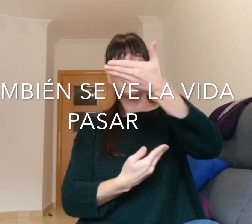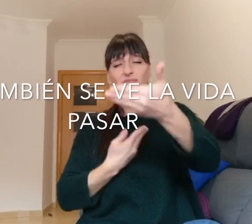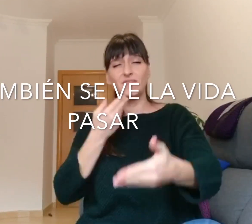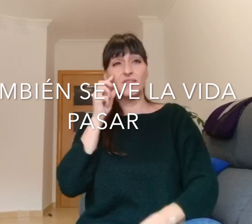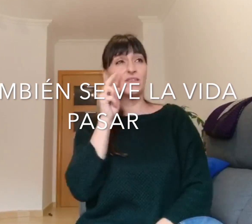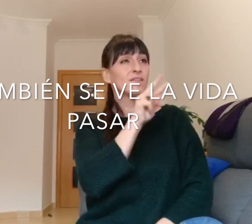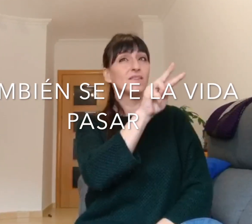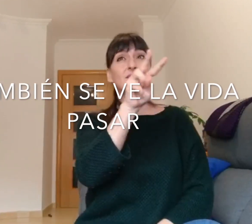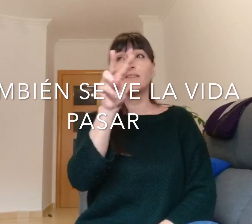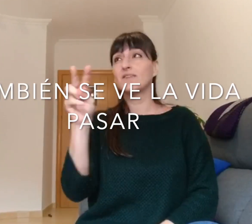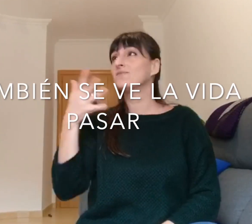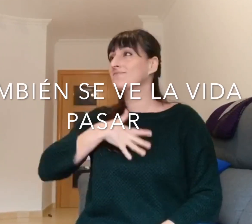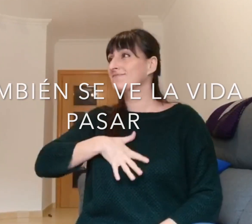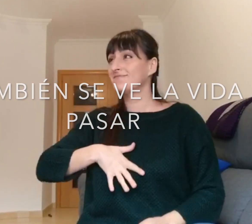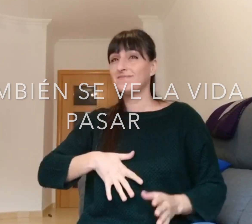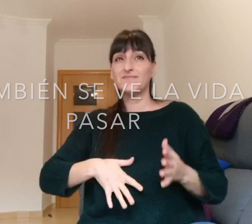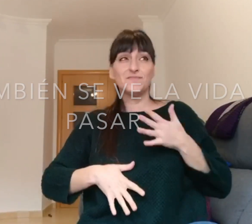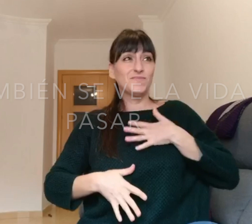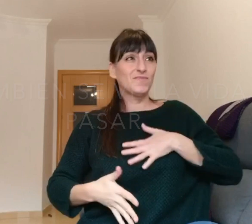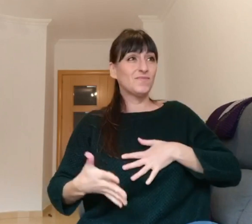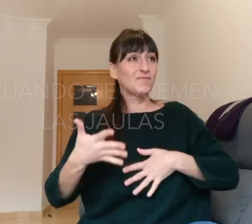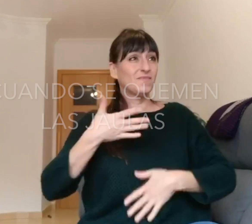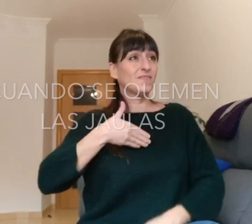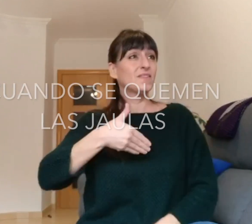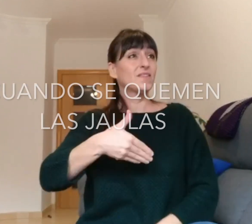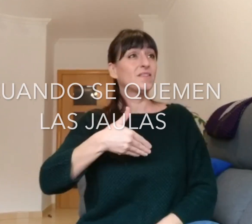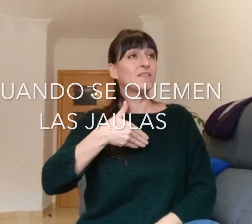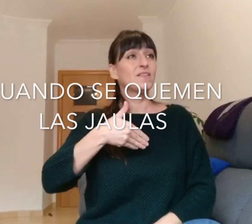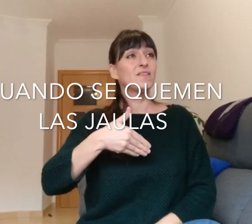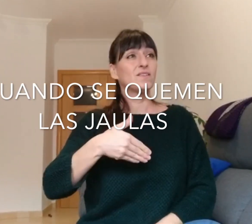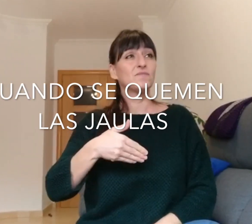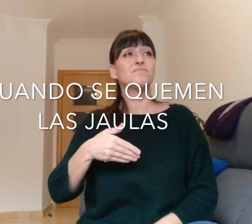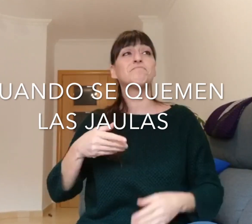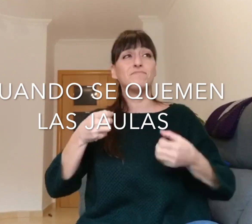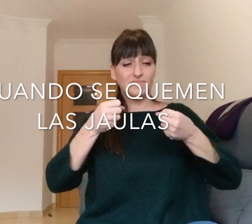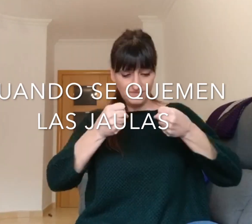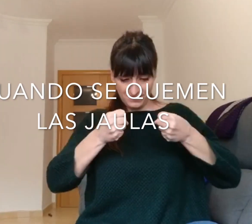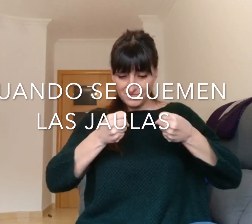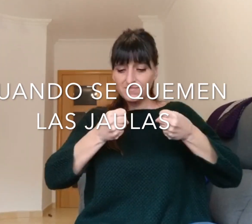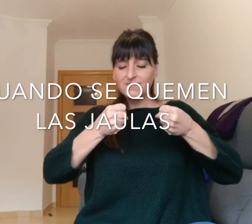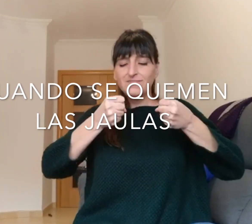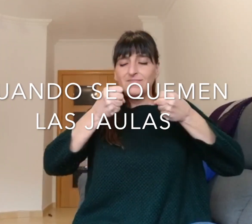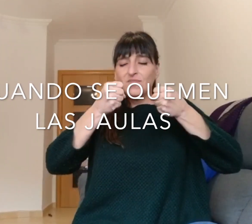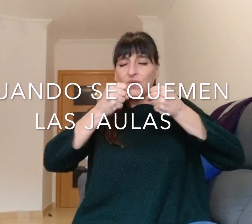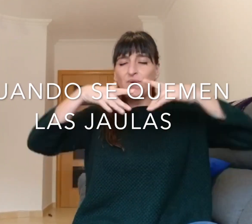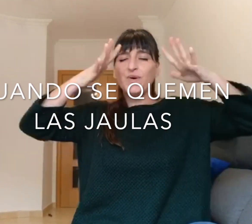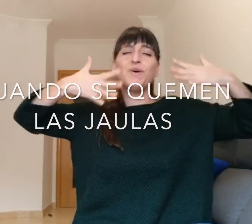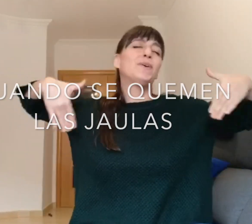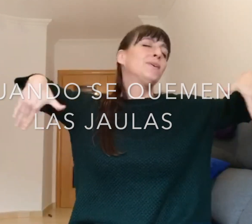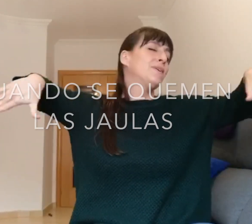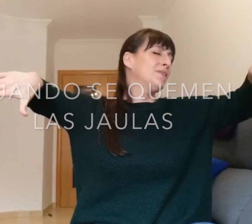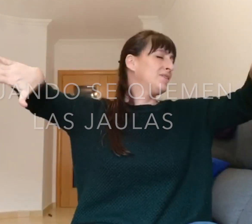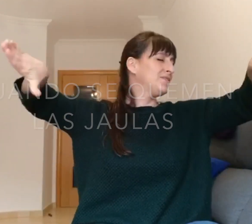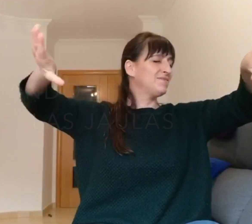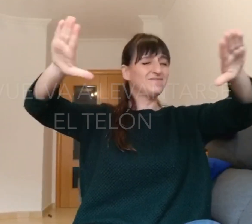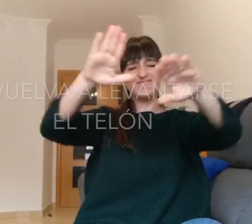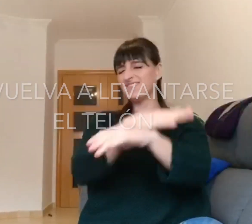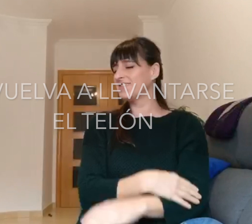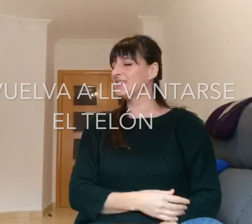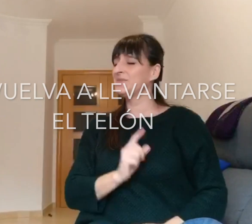la vida pasar Cuando se quemen las jaulas Y